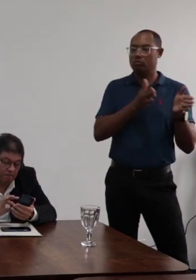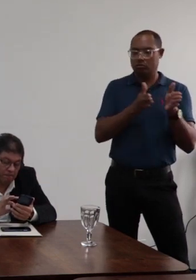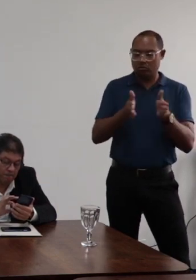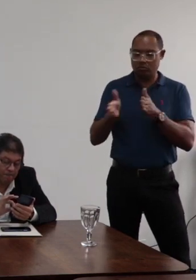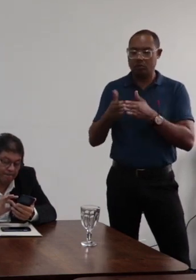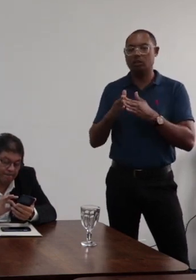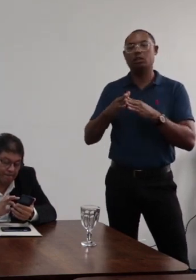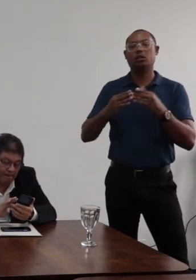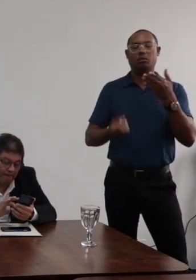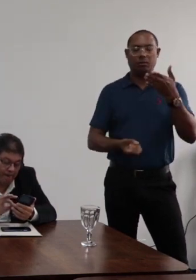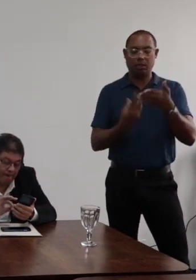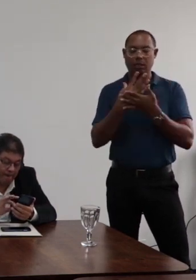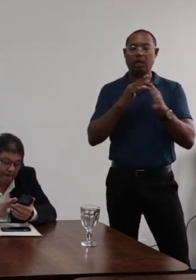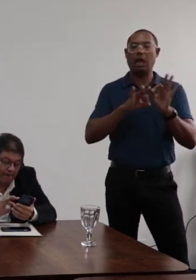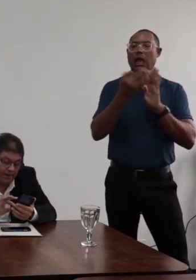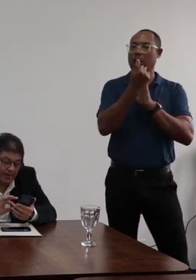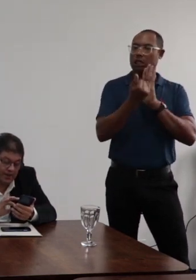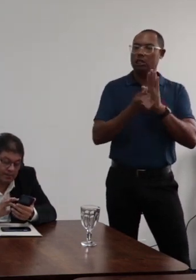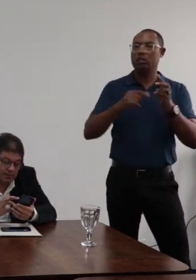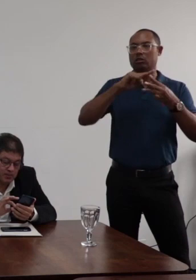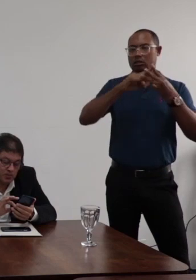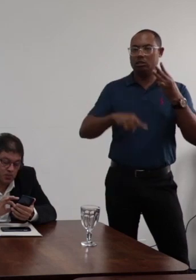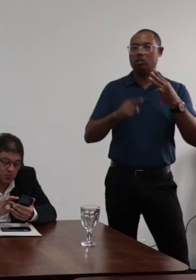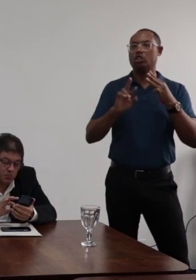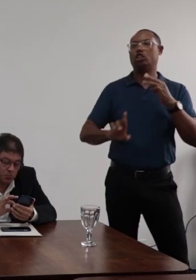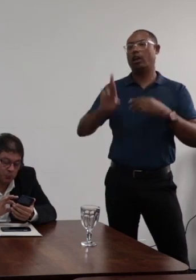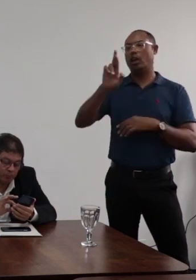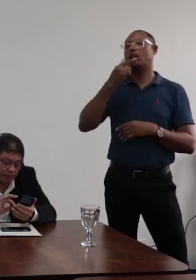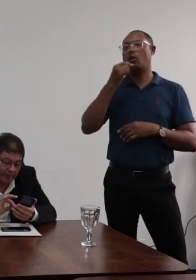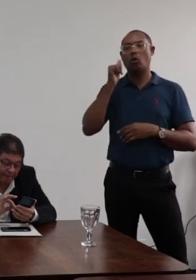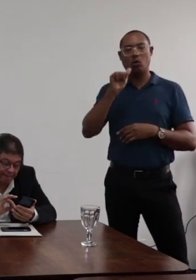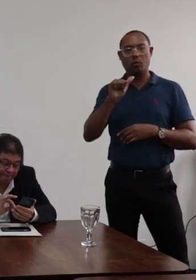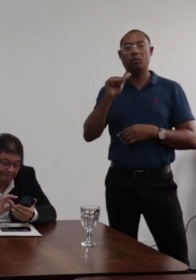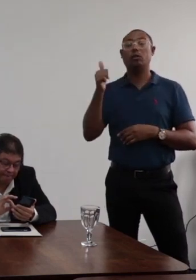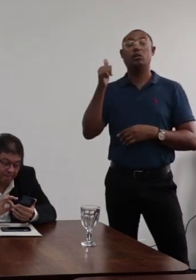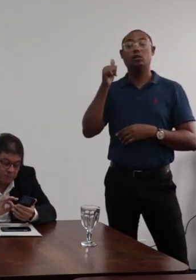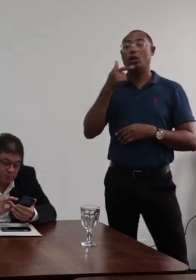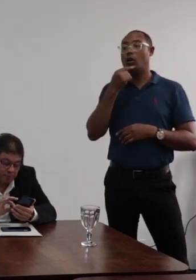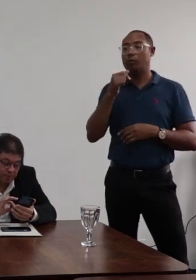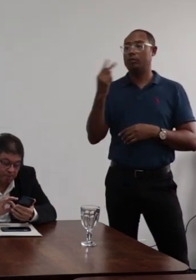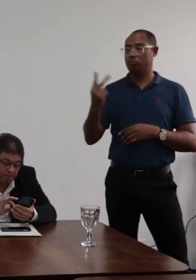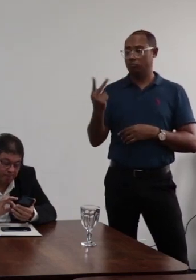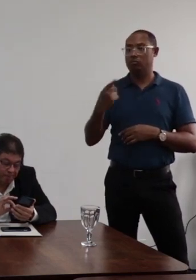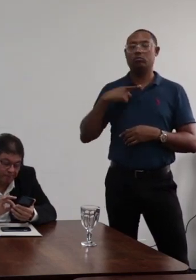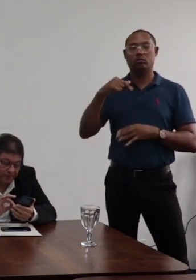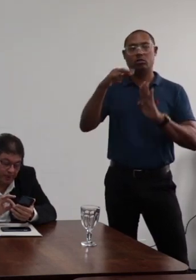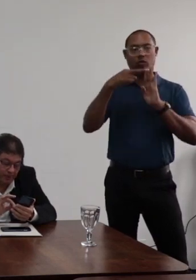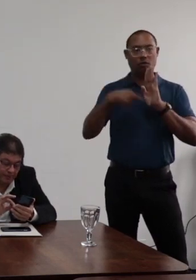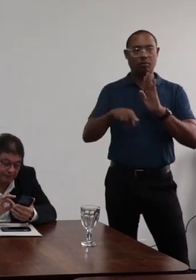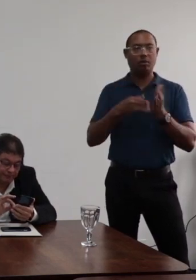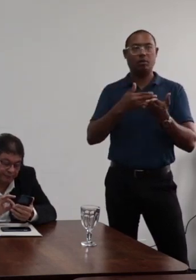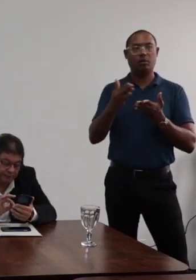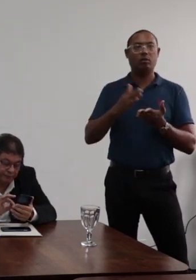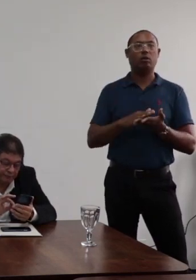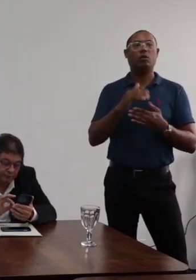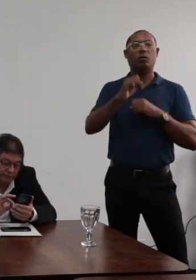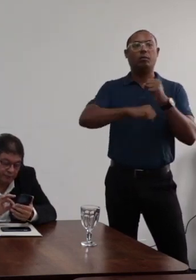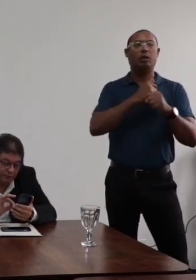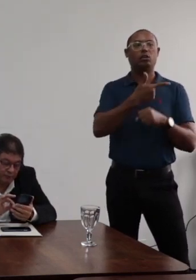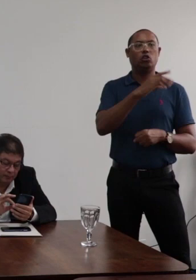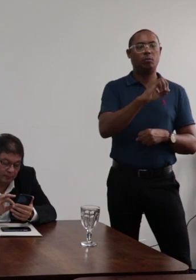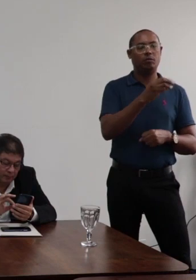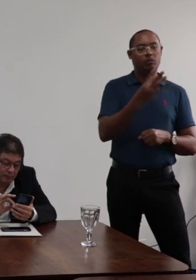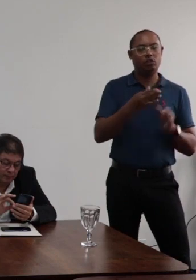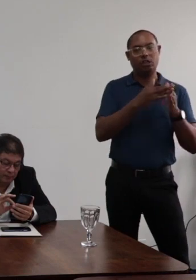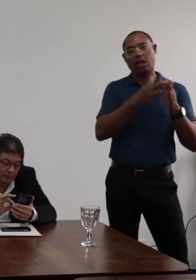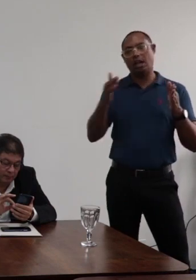composição das vistas tríplices para nomeação de reitor, reitor e vice-reitor e vice-reitor da UFRB para o quadril 2023